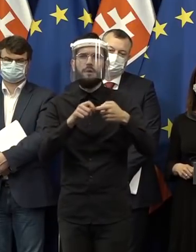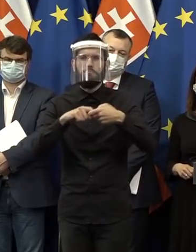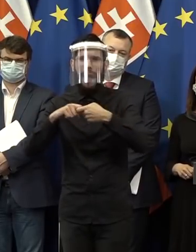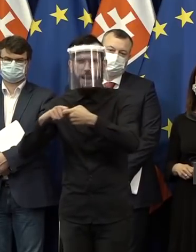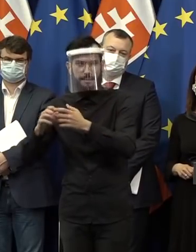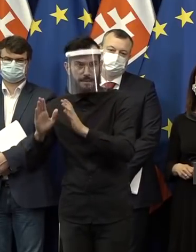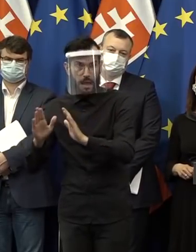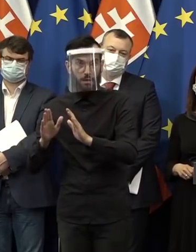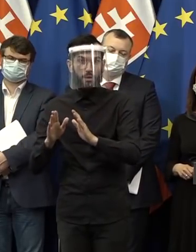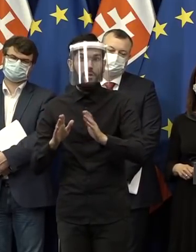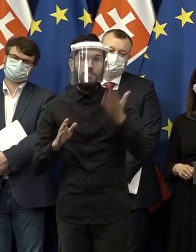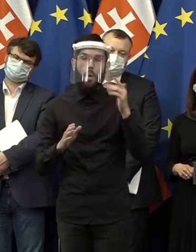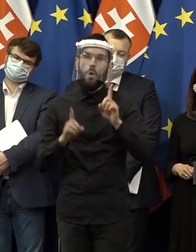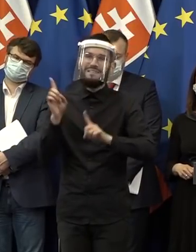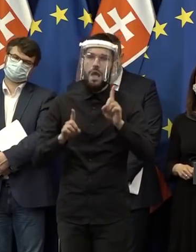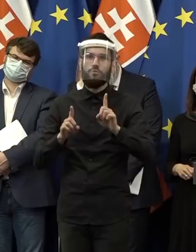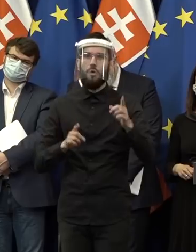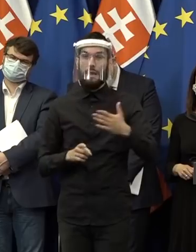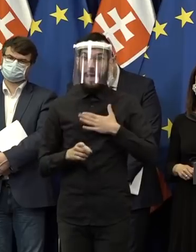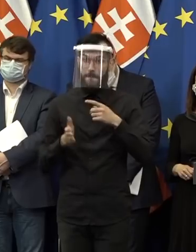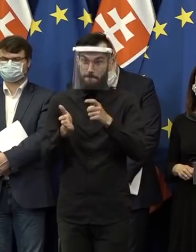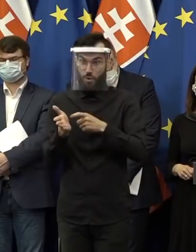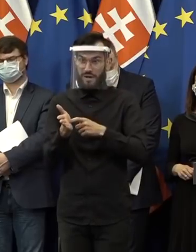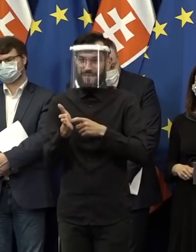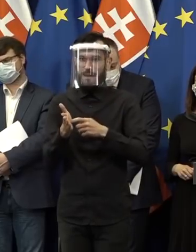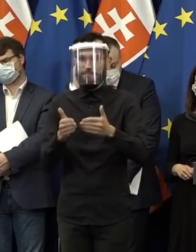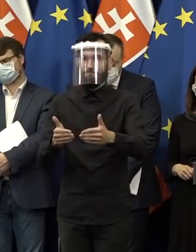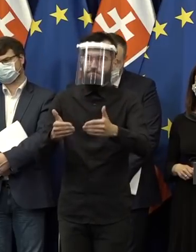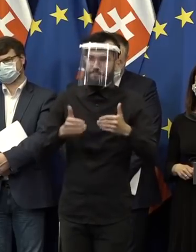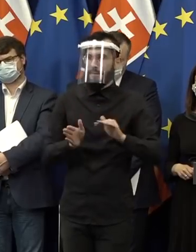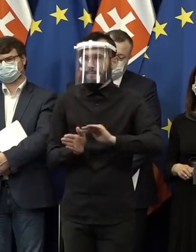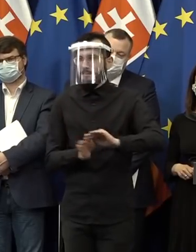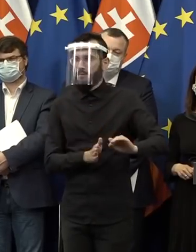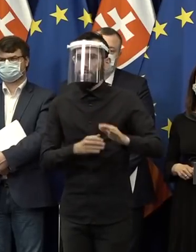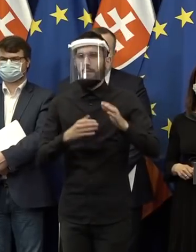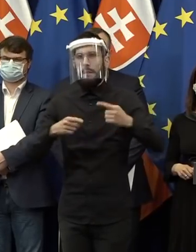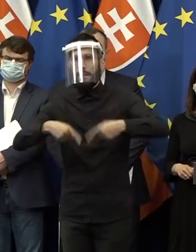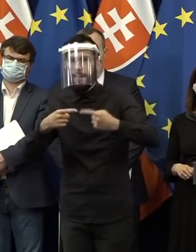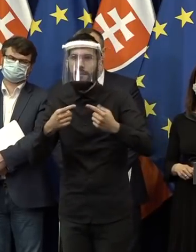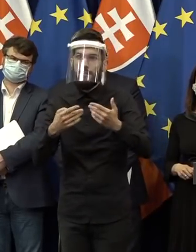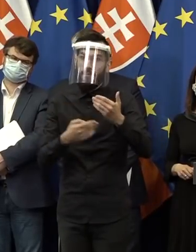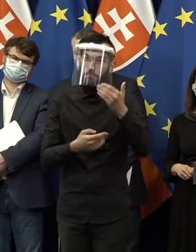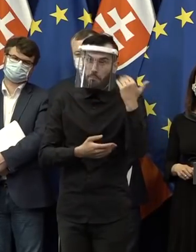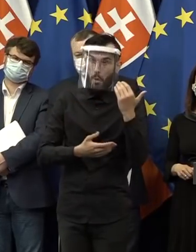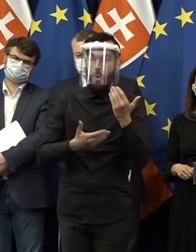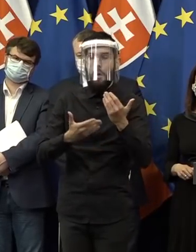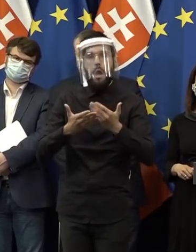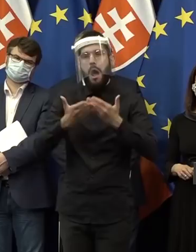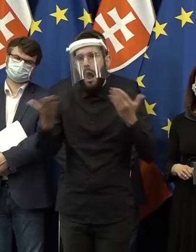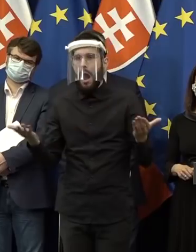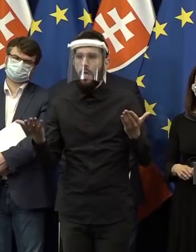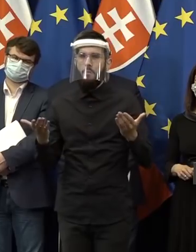pána Kolára, či išli nejaké vaše požiadavky bokom, či už kvôli nejakej nezhode v rámci koalície alebo kvôli